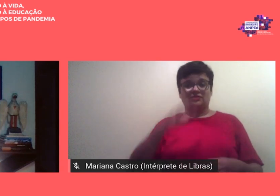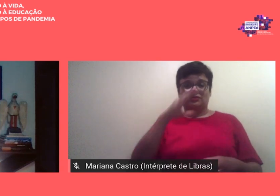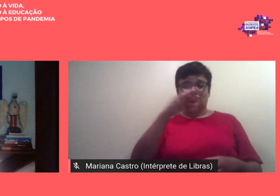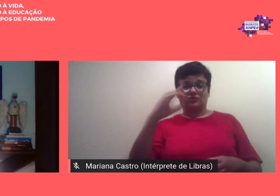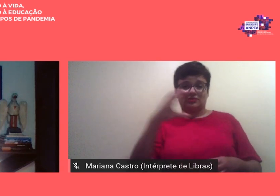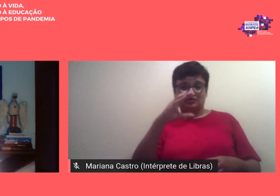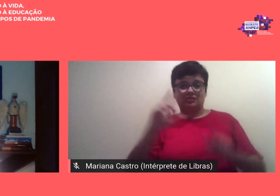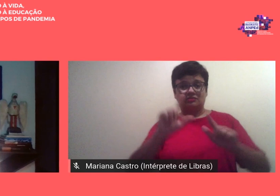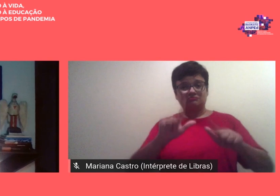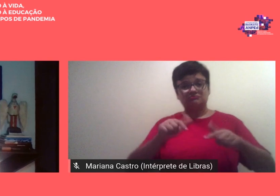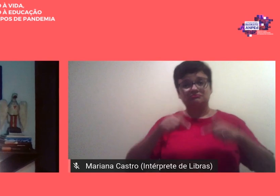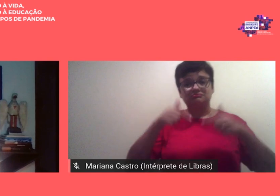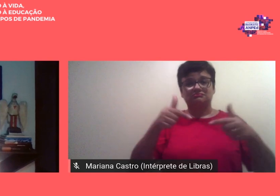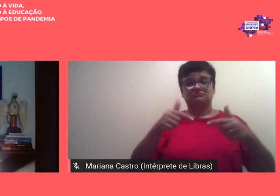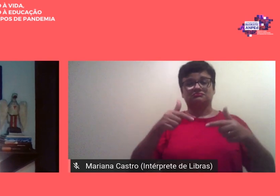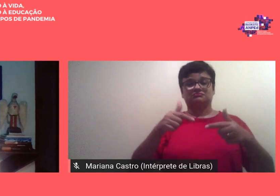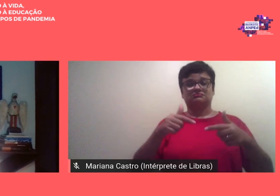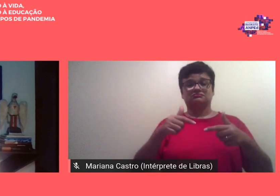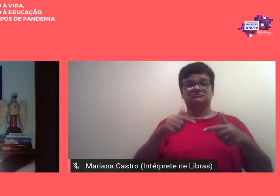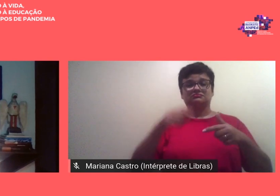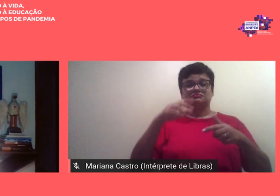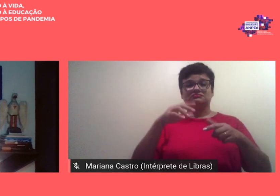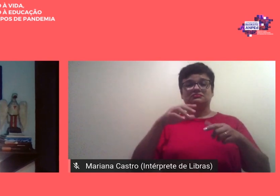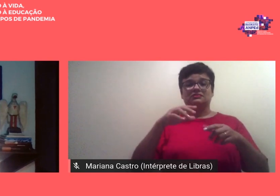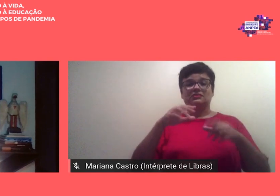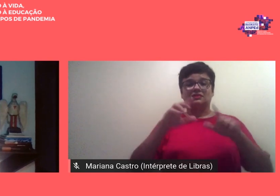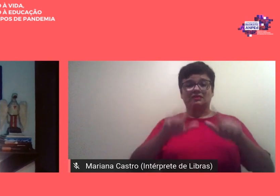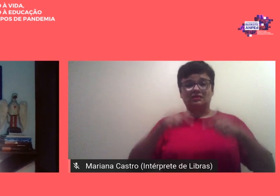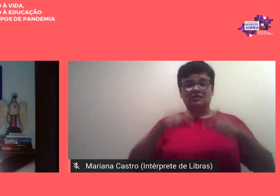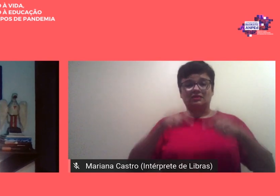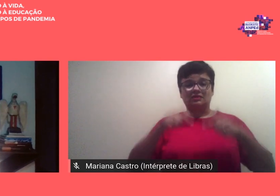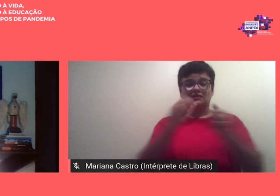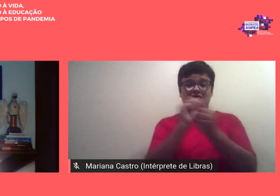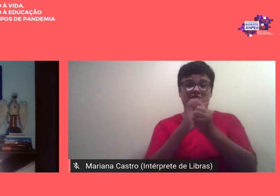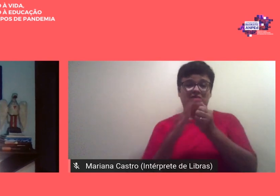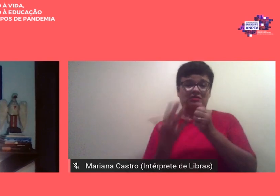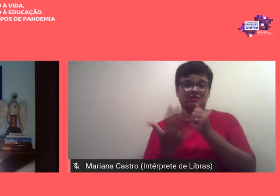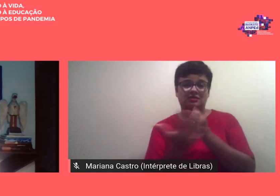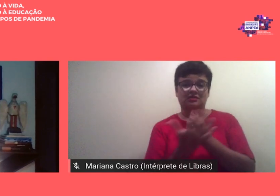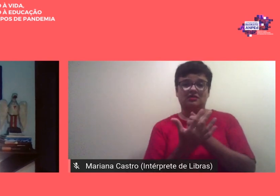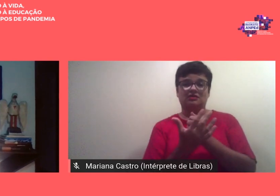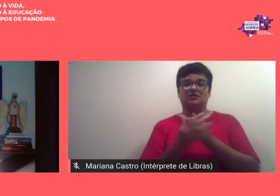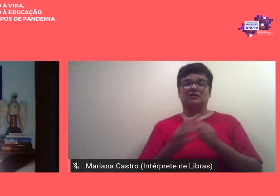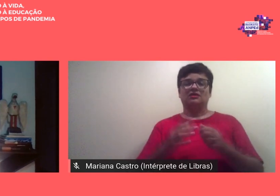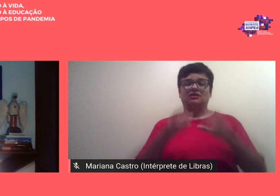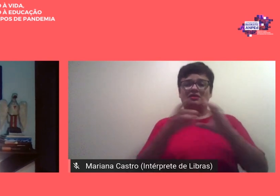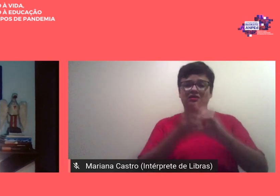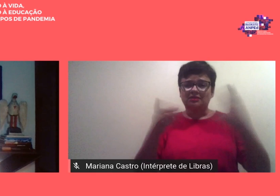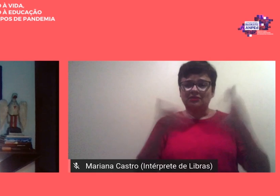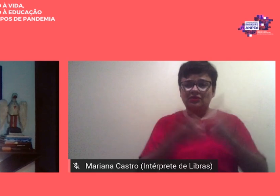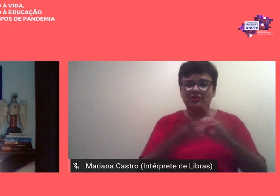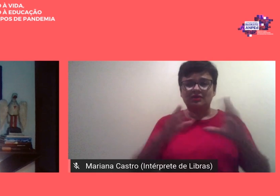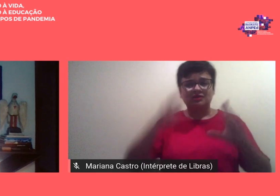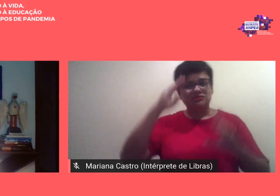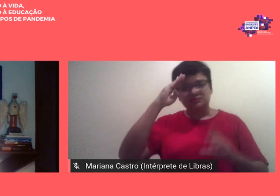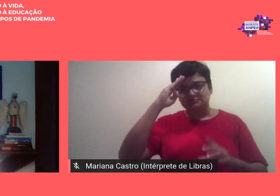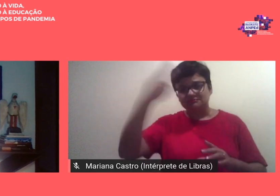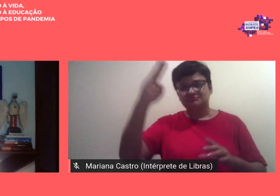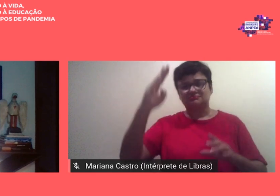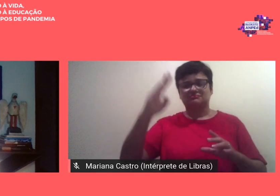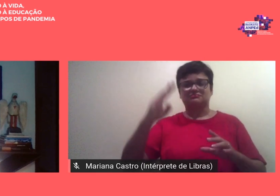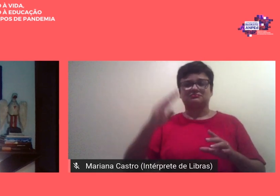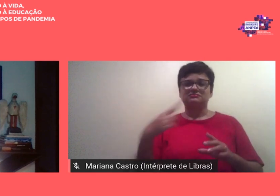de enfrentamento à pandemia deixa de observar princípios democráticos indispensáveis também ao